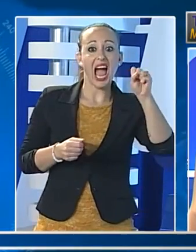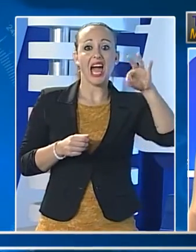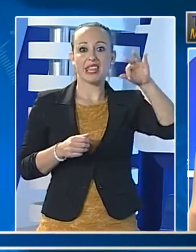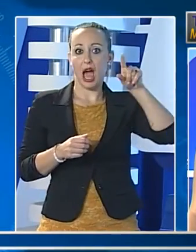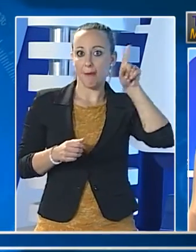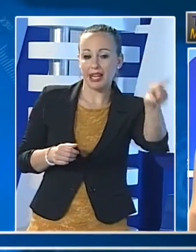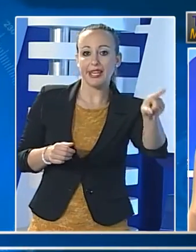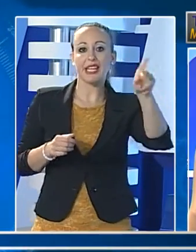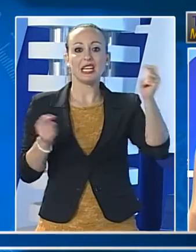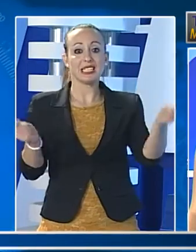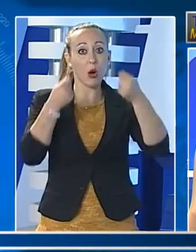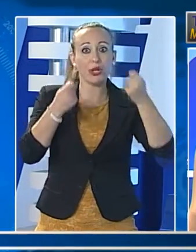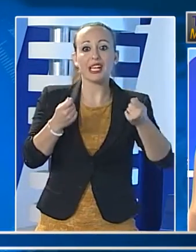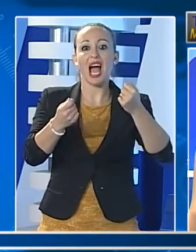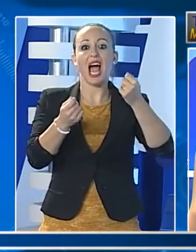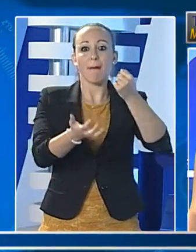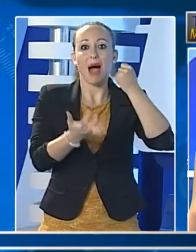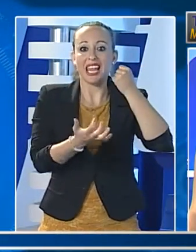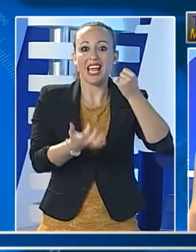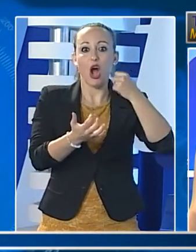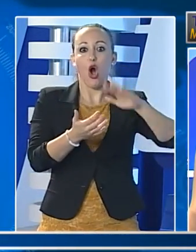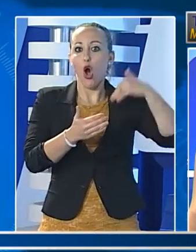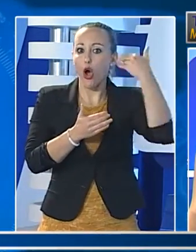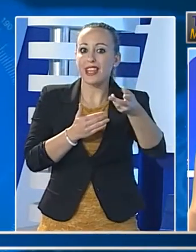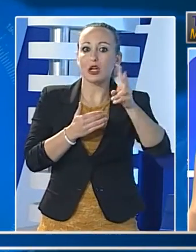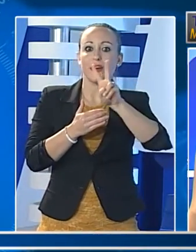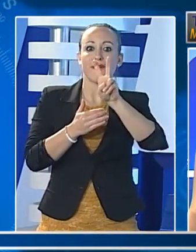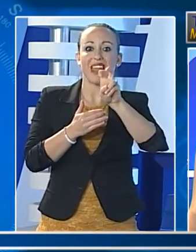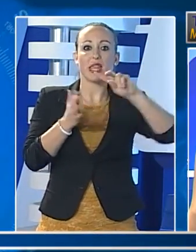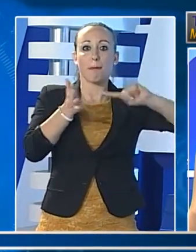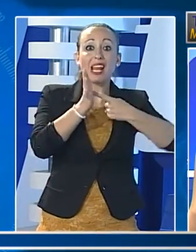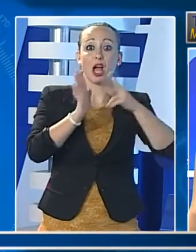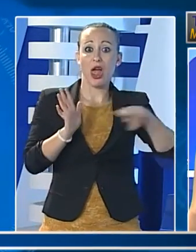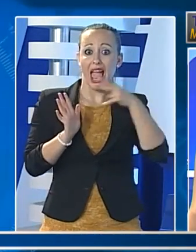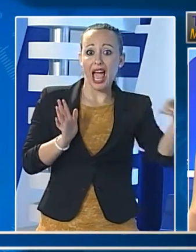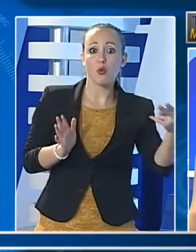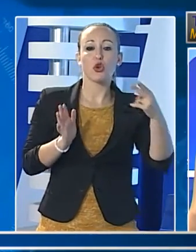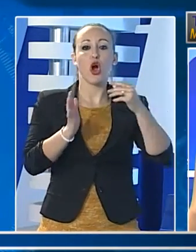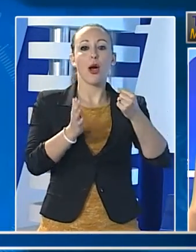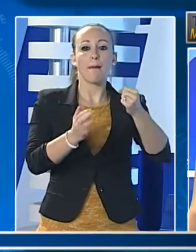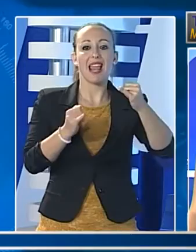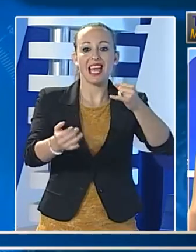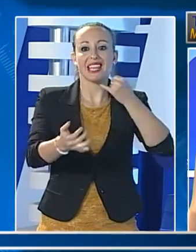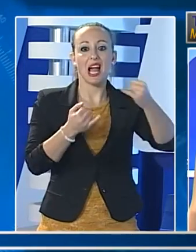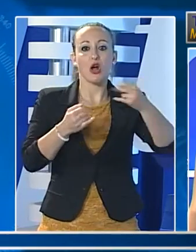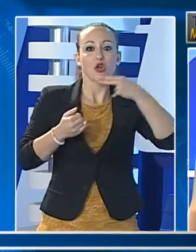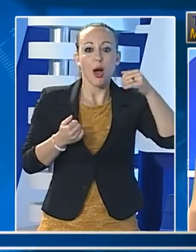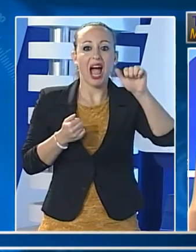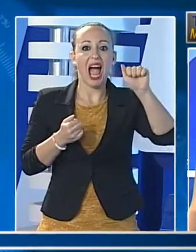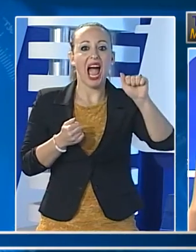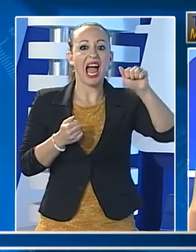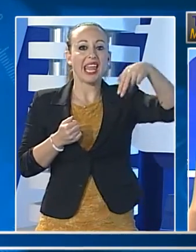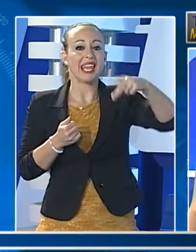20 milioni di euro all'imprenditore Andrea Moceri di Campobello di Mazzara, indiziato di